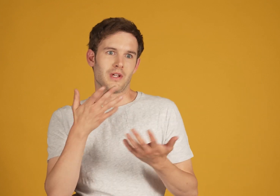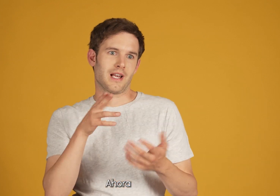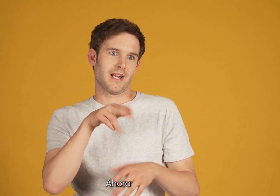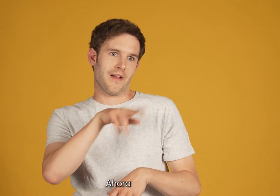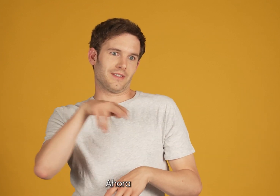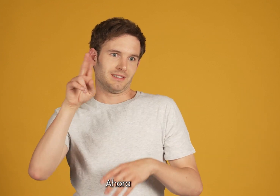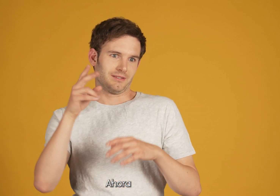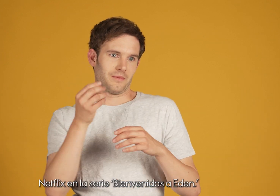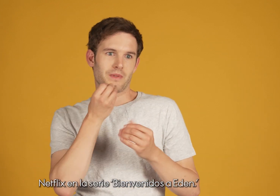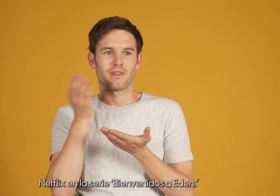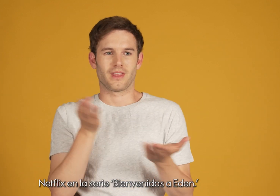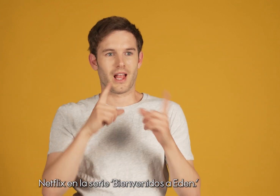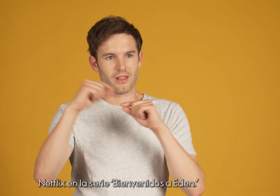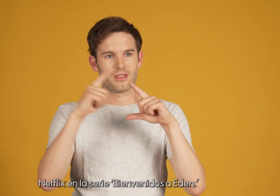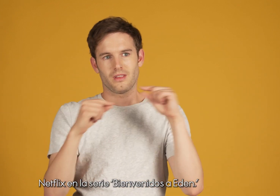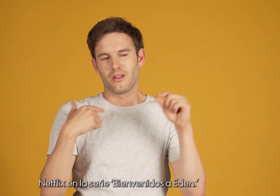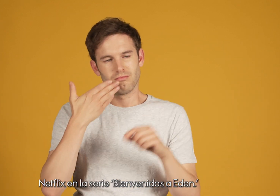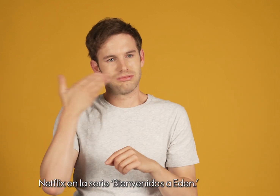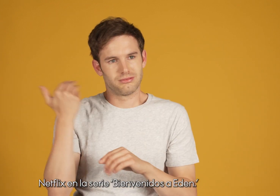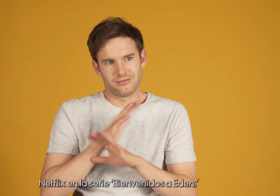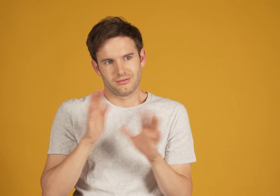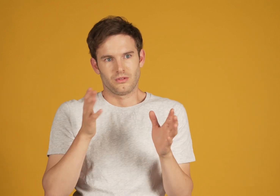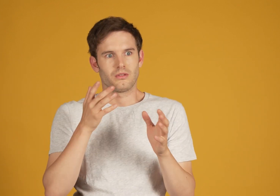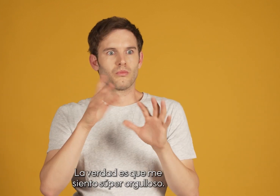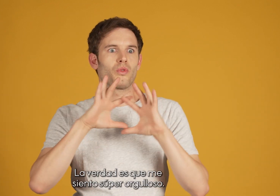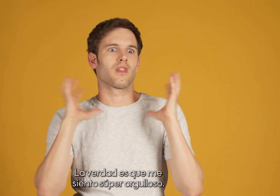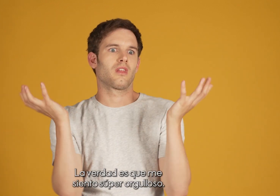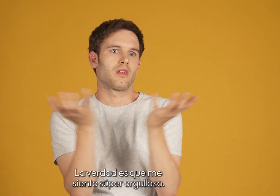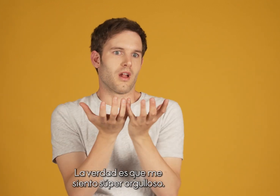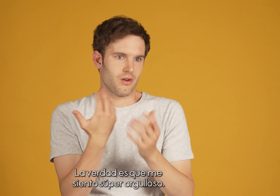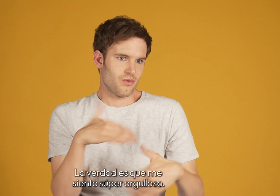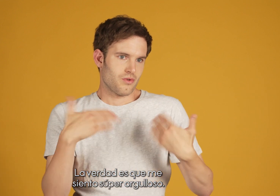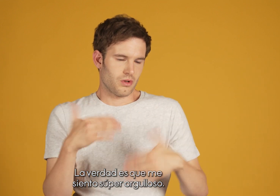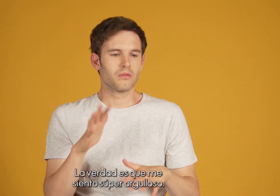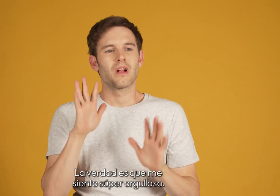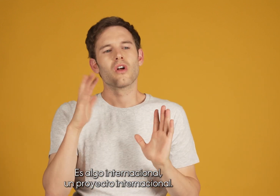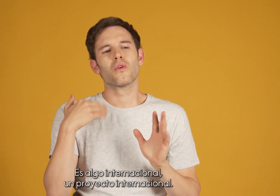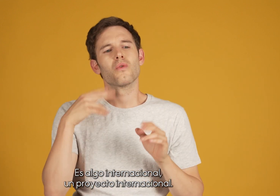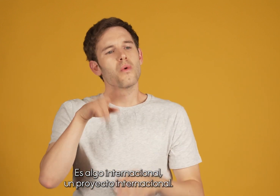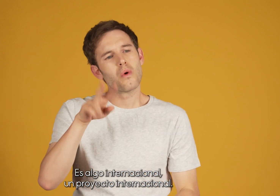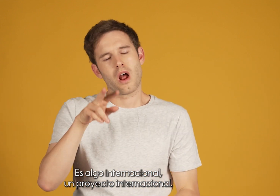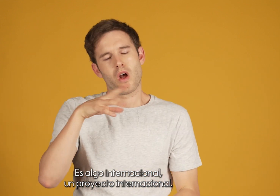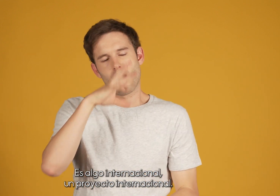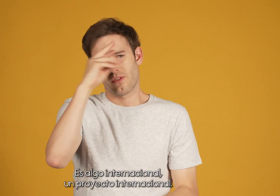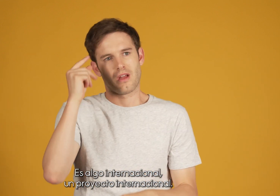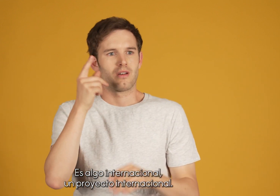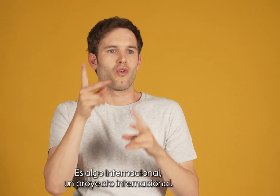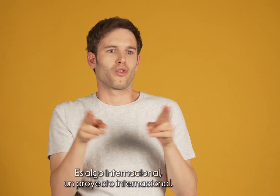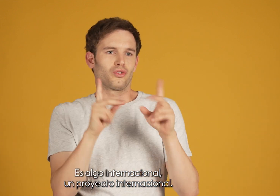Ahora, en Netflix, en la serie Bienvenidos a Edén. La verdad es que me siento súper orgulloso. Es algo internacional, un proyecto internacional.